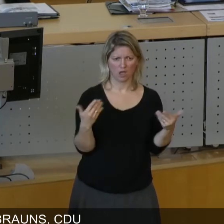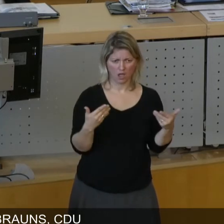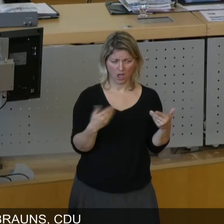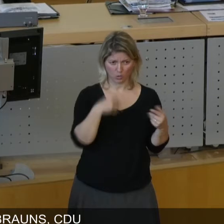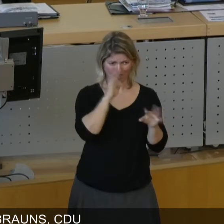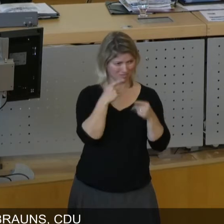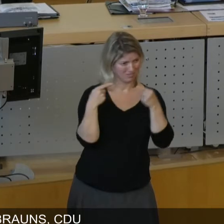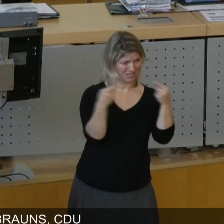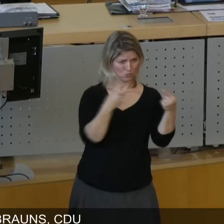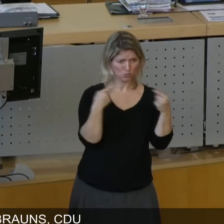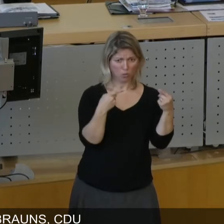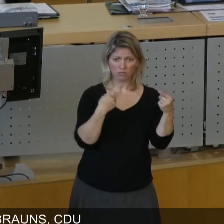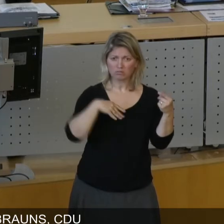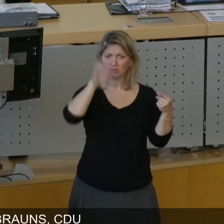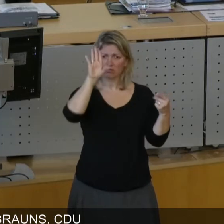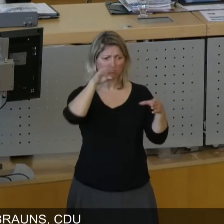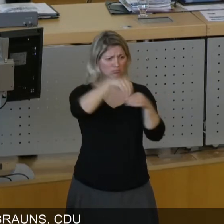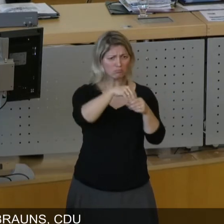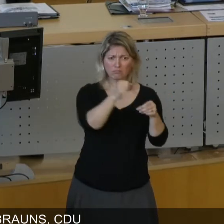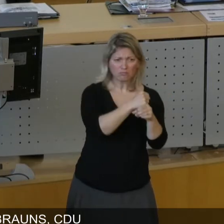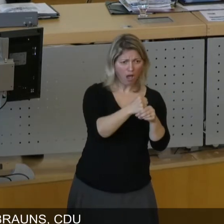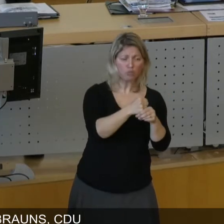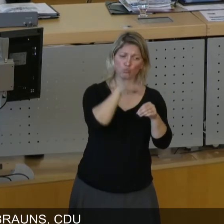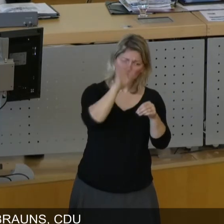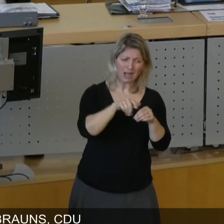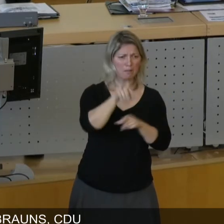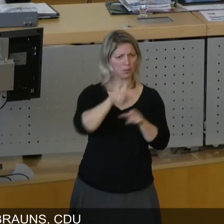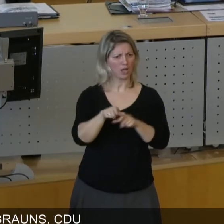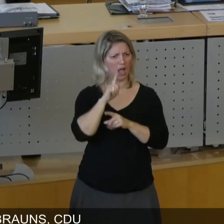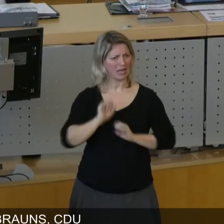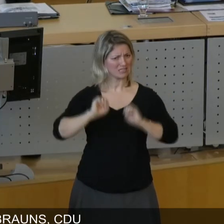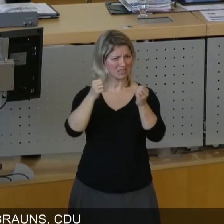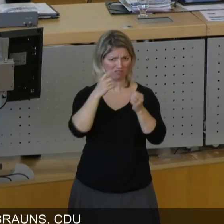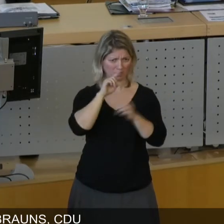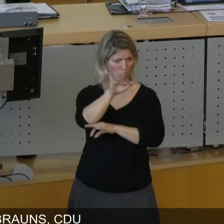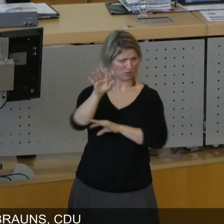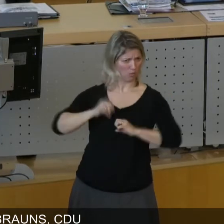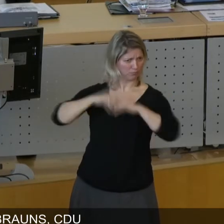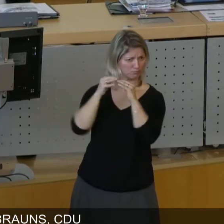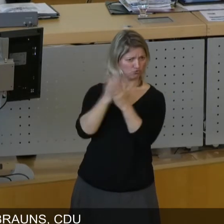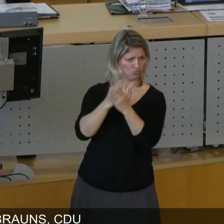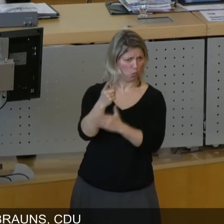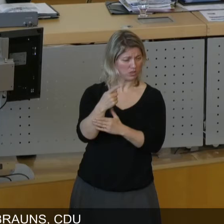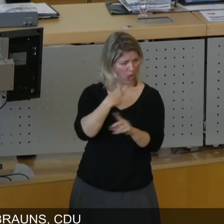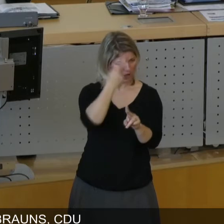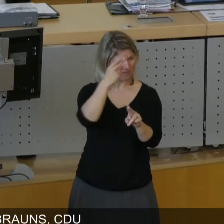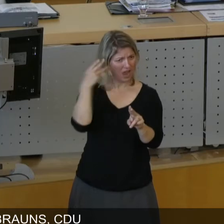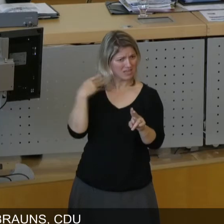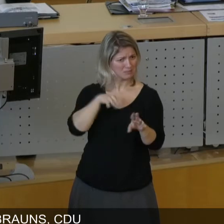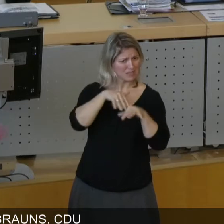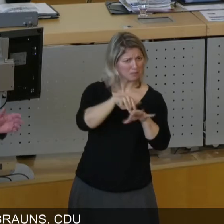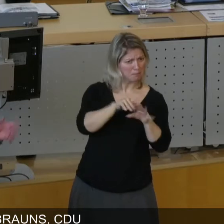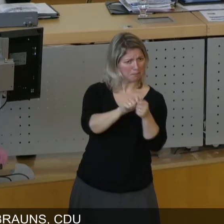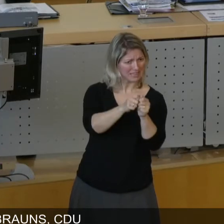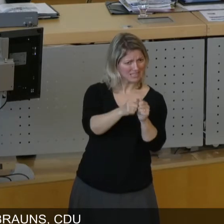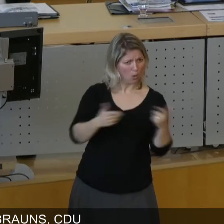ausreichend wiederfindet, da ist die Bürgerinitiative ganz schnell dabei. Ich erinnere nur dann mit Petitionen, die sich gebildet